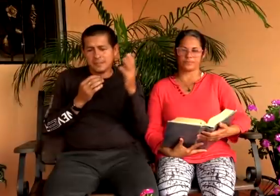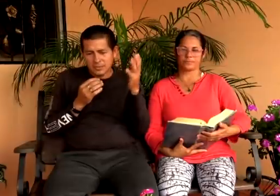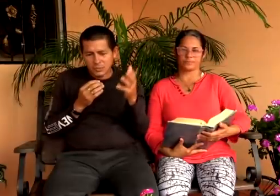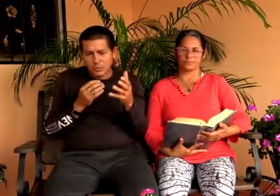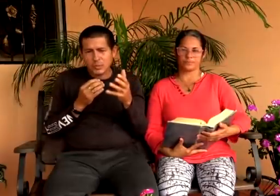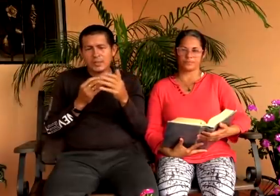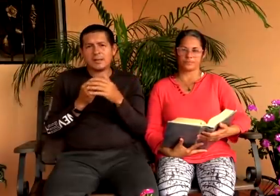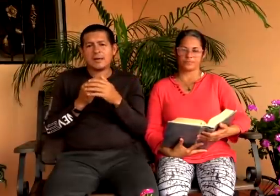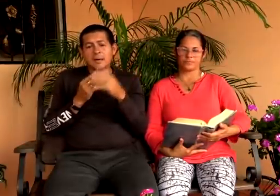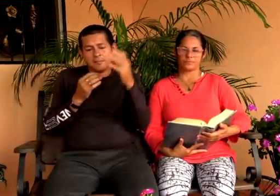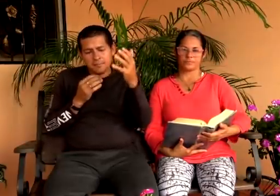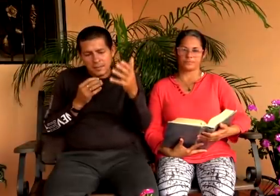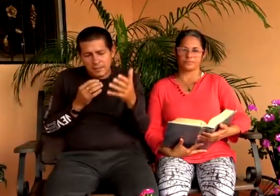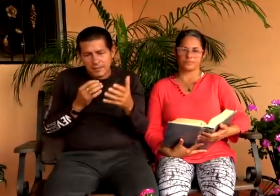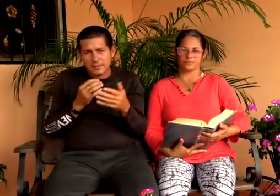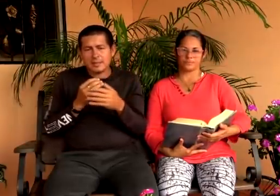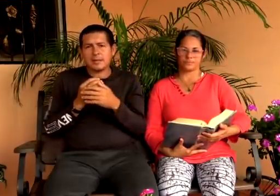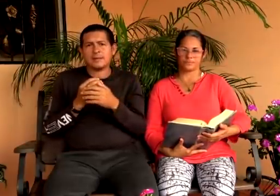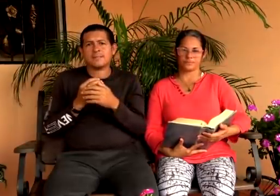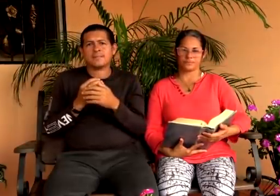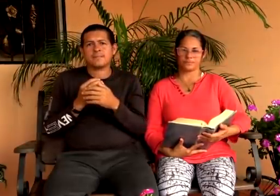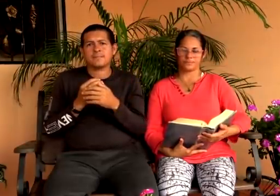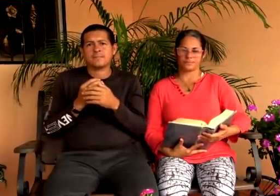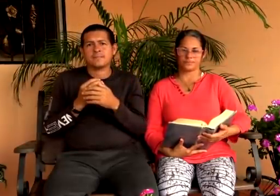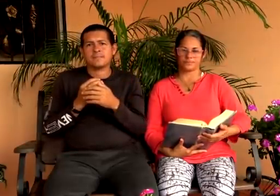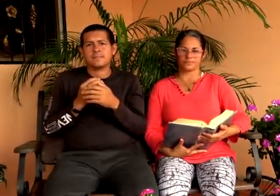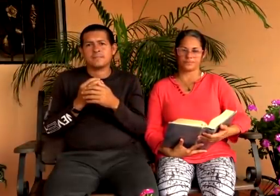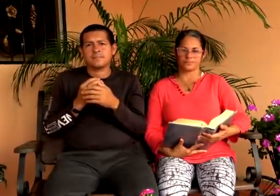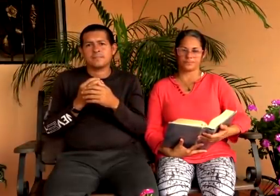y estudienla medítenla